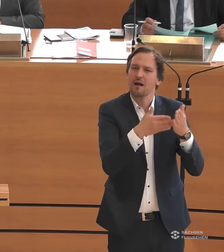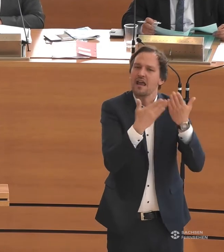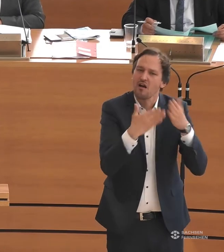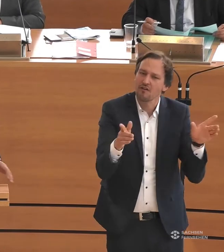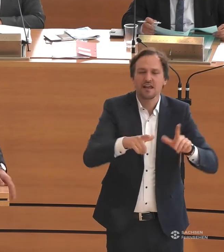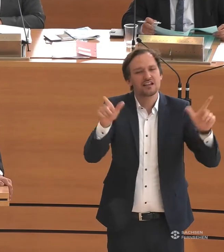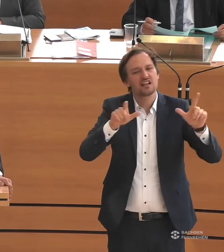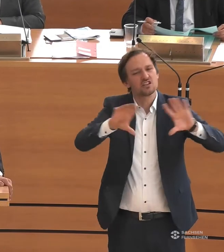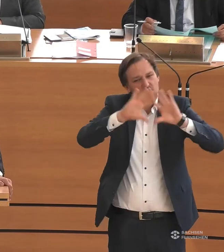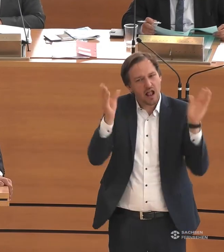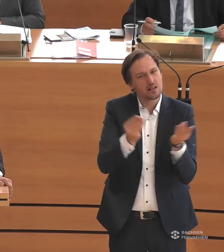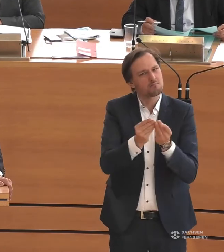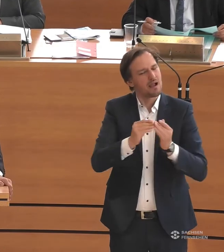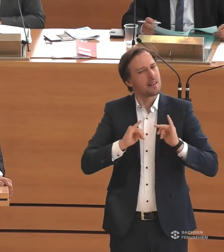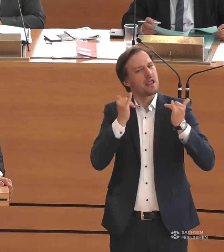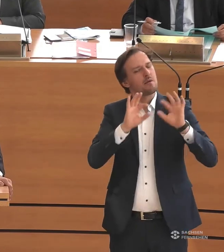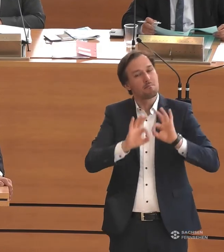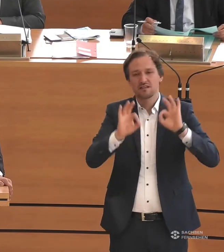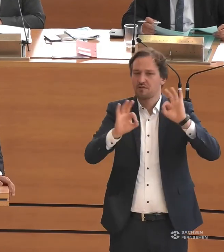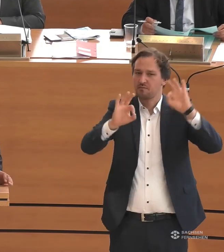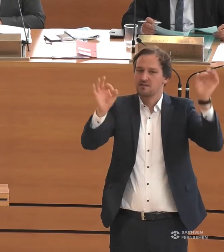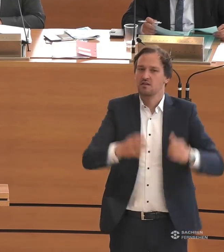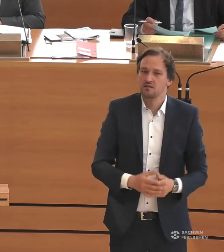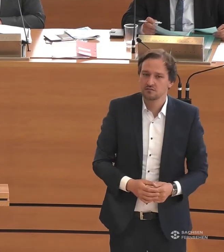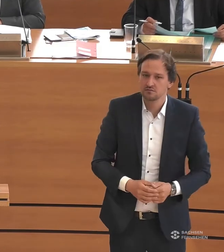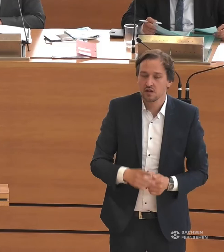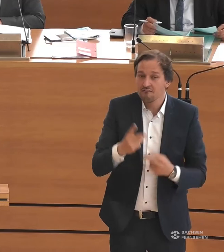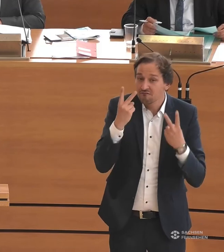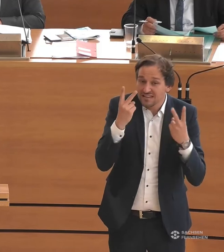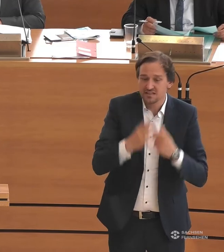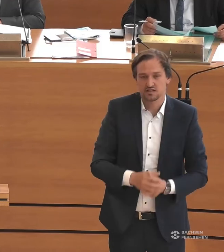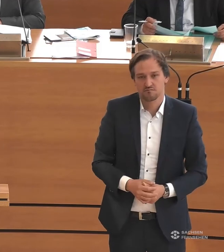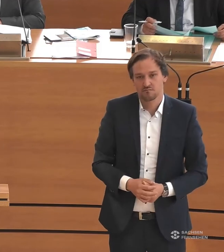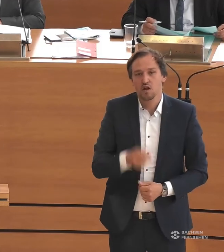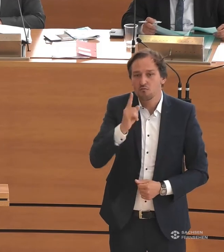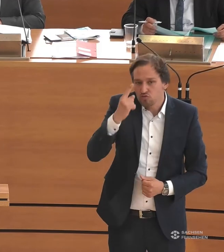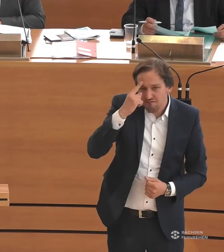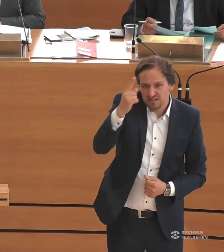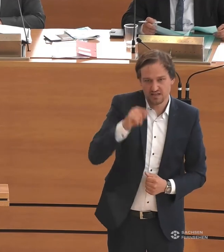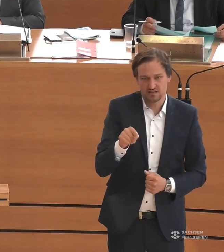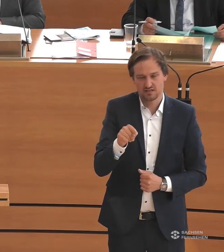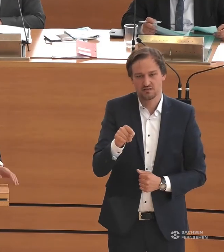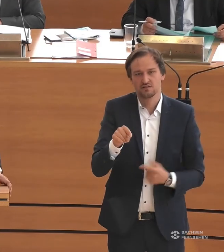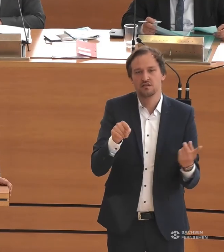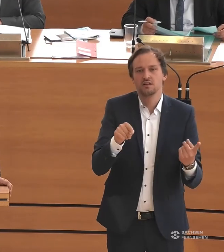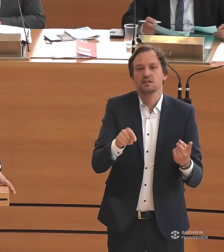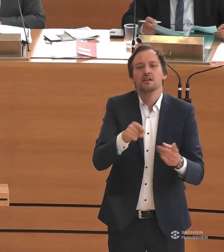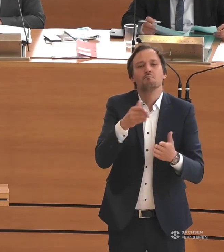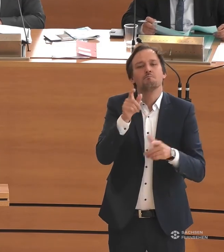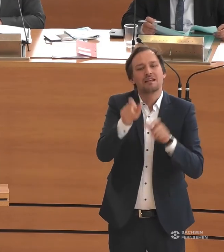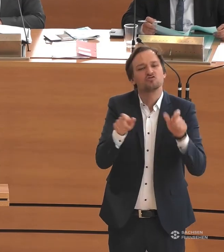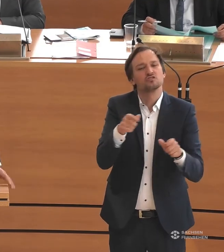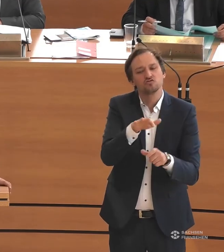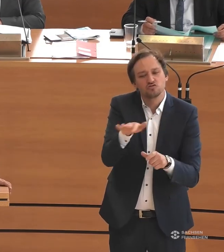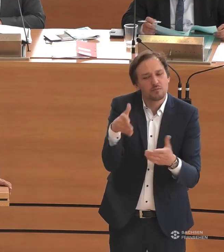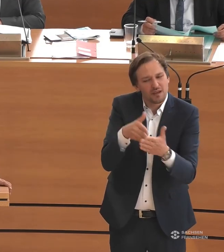Gesellschaft im Ganzen lebenswerter macht. Es ist auch wichtig zu wissen, dass eben nur ein ganz, ganz kleiner Teil von Behinderungen, wenn